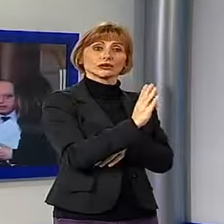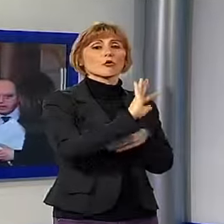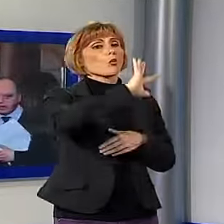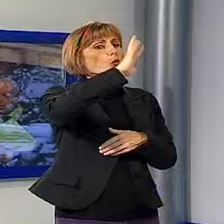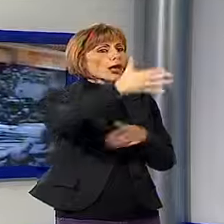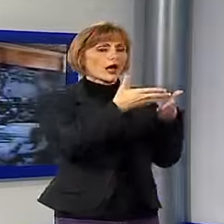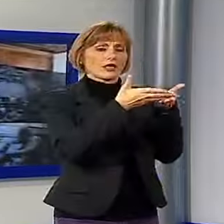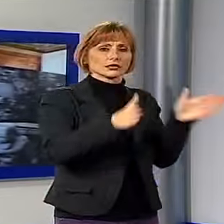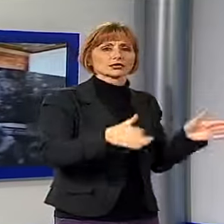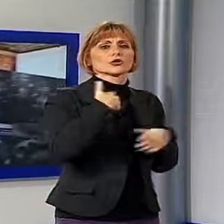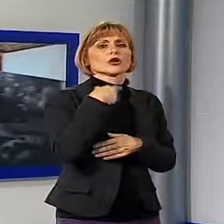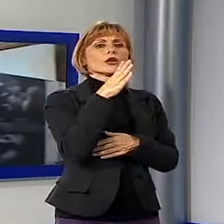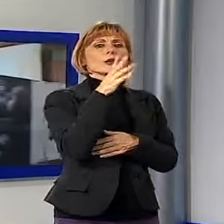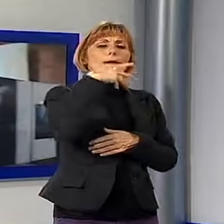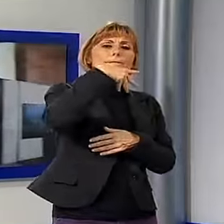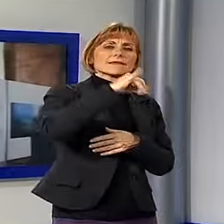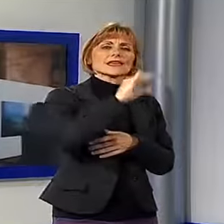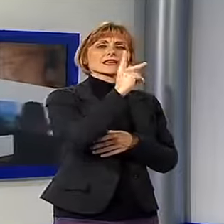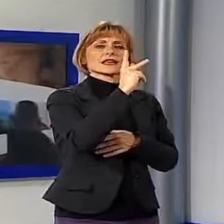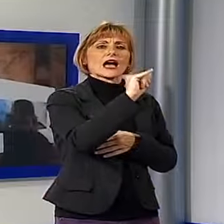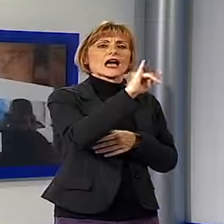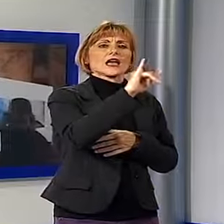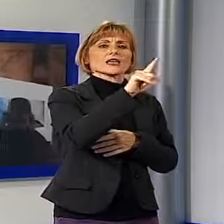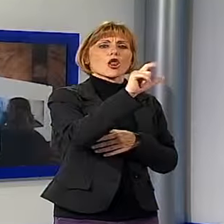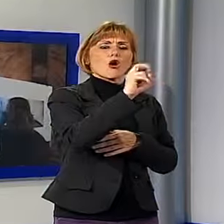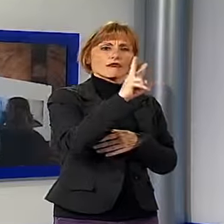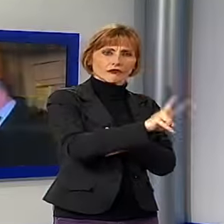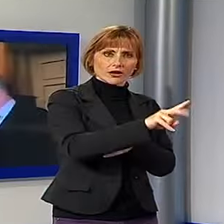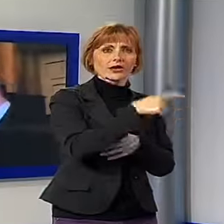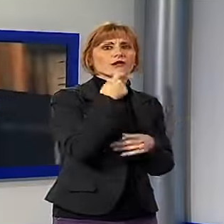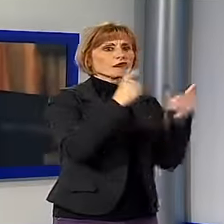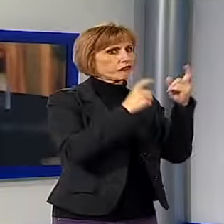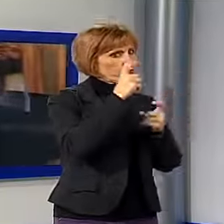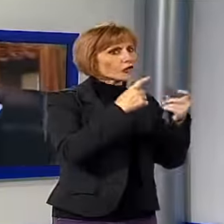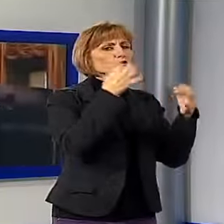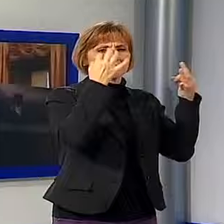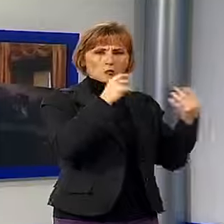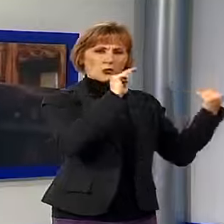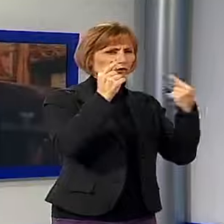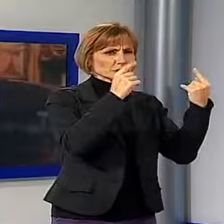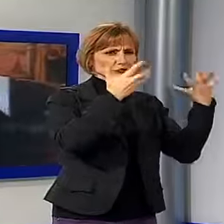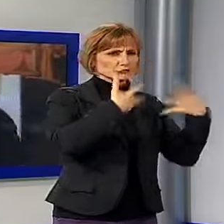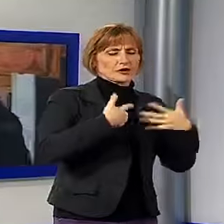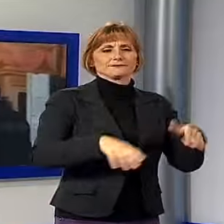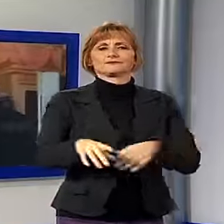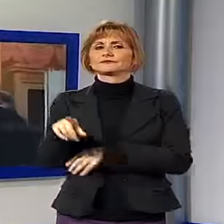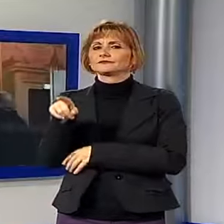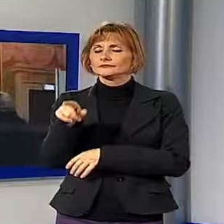internazionale che è Boris Mikhailov, le cui fotografie faranno senz'altro discutere. Ecco l'idea che hai sviluppato